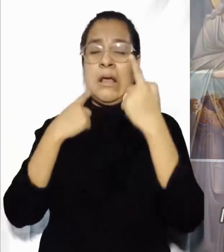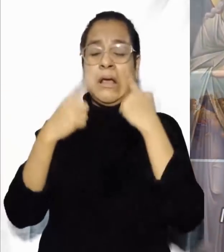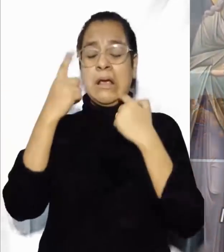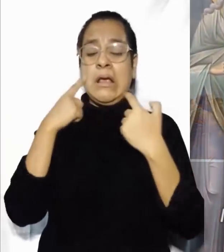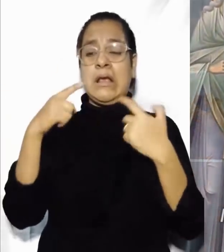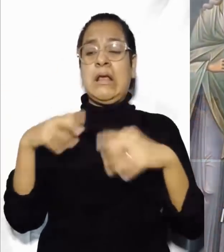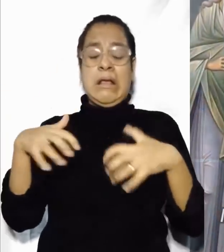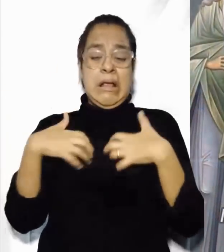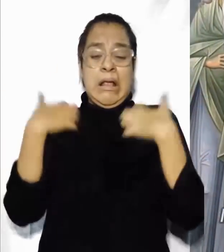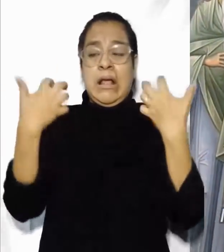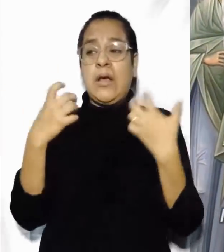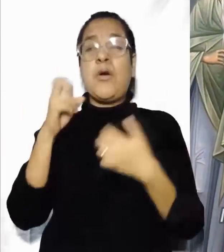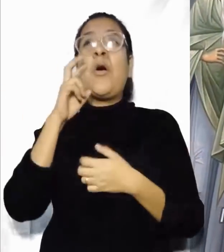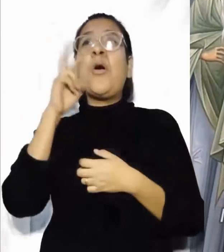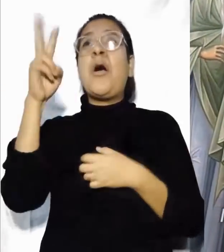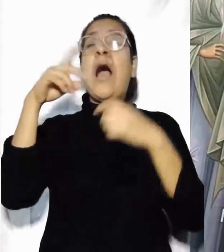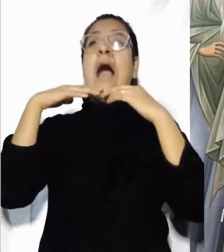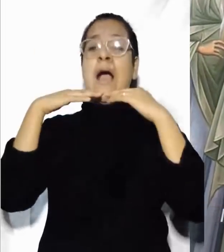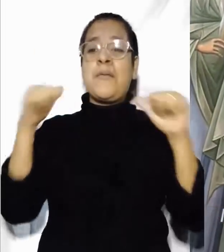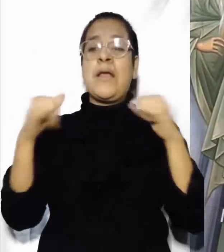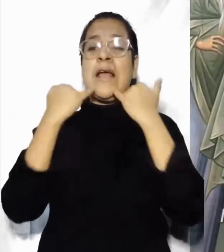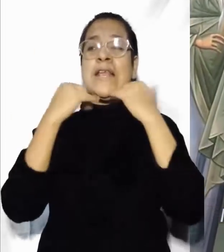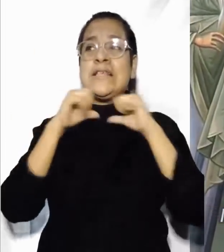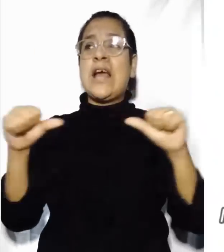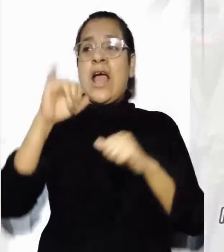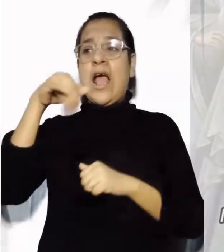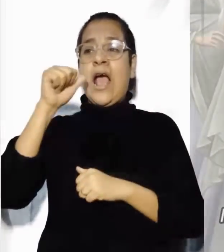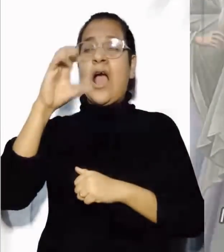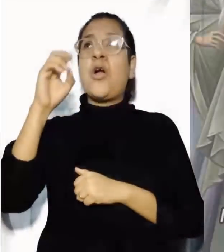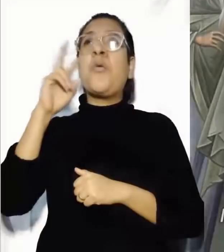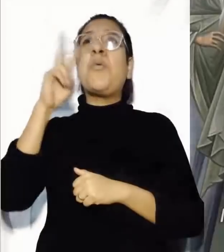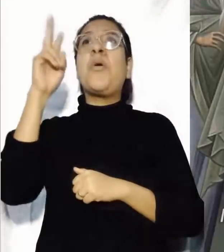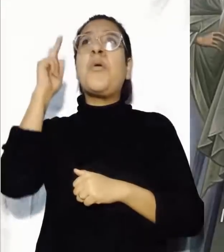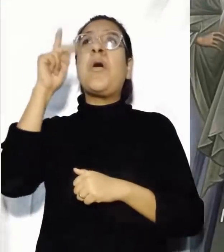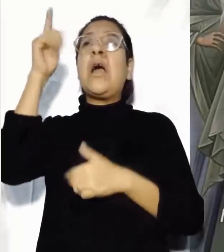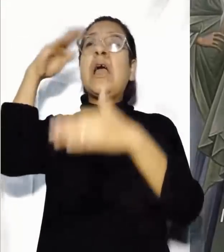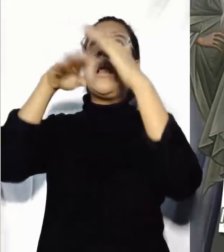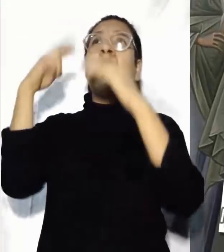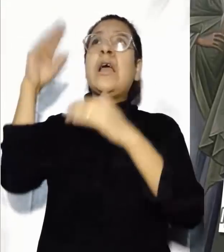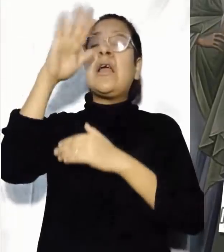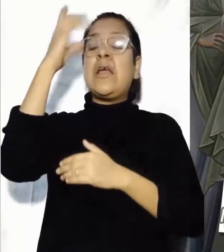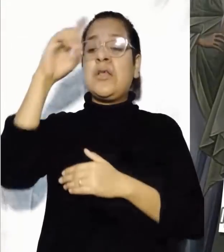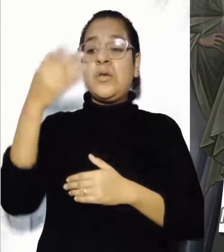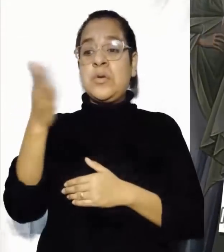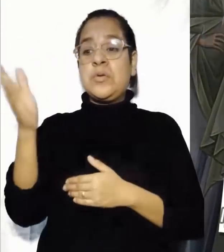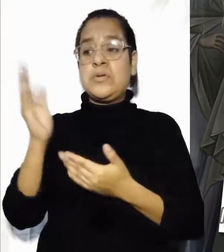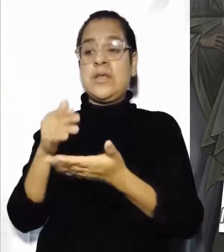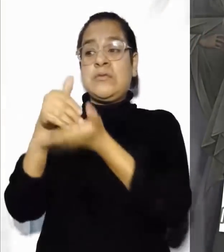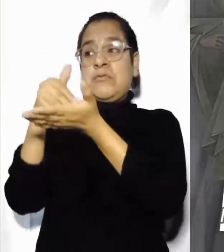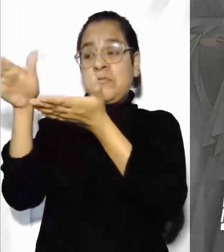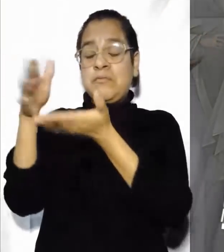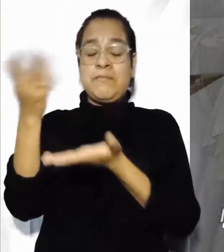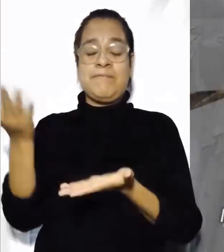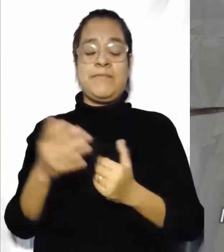ustedes y se desesperarán cuando vean a Abraham, a Isaac, a Jacob y a todos los profetas en el reino de Dios,